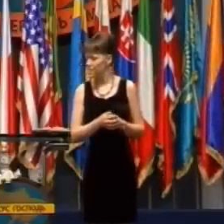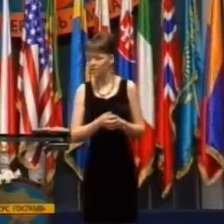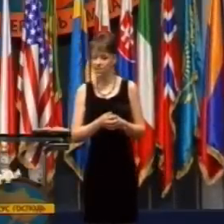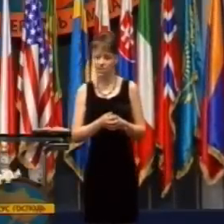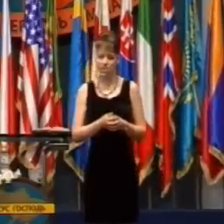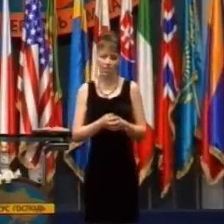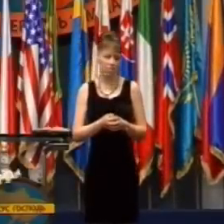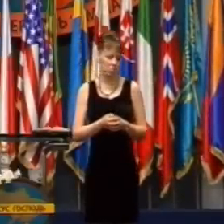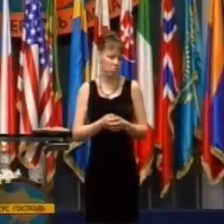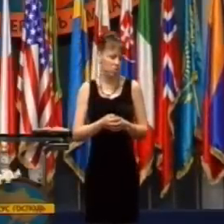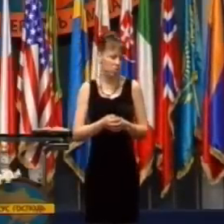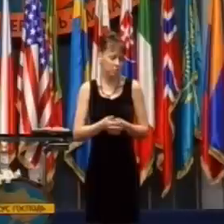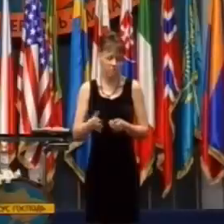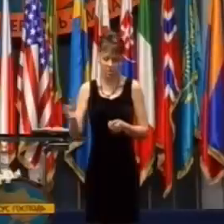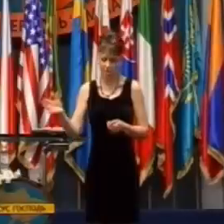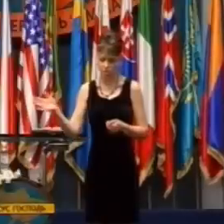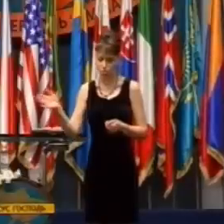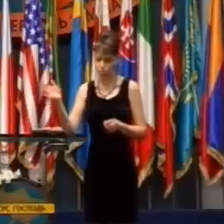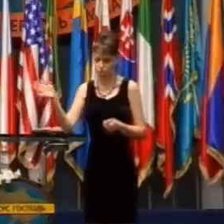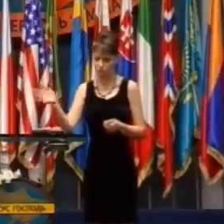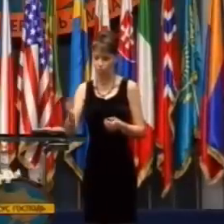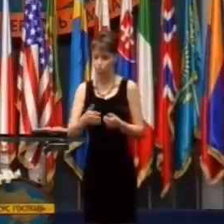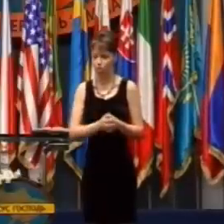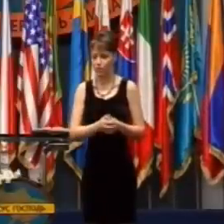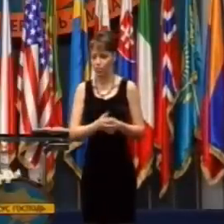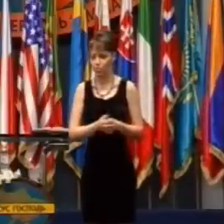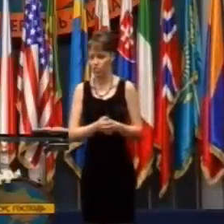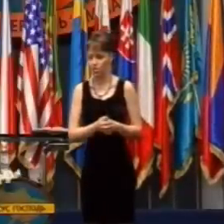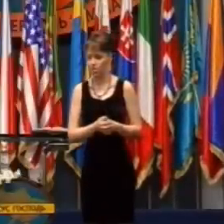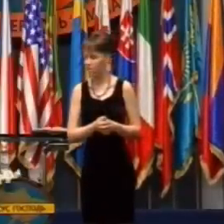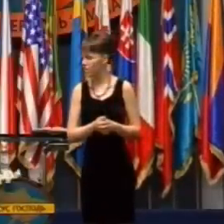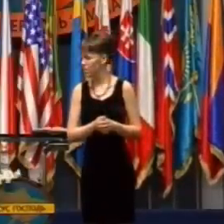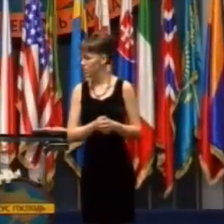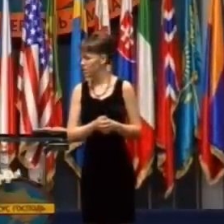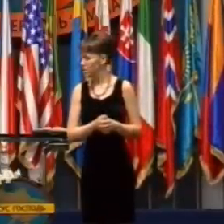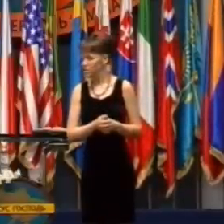Odpovedala, ale budúci mesiac, my predsa ideme do Južnej Afriky.